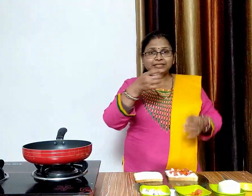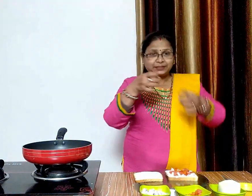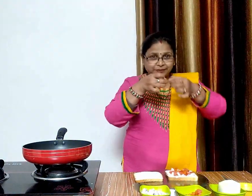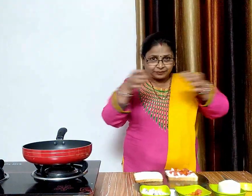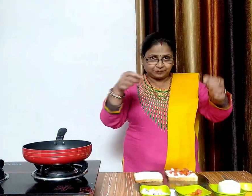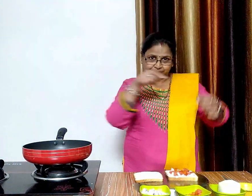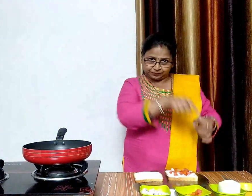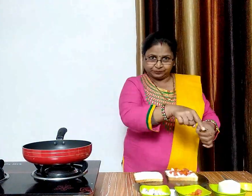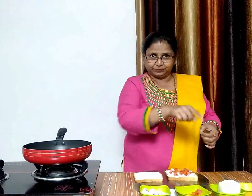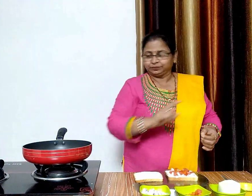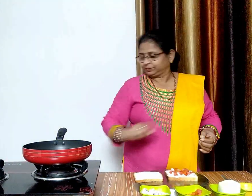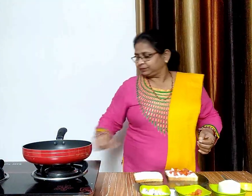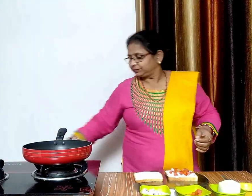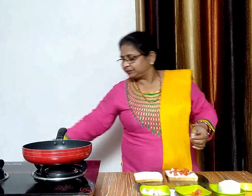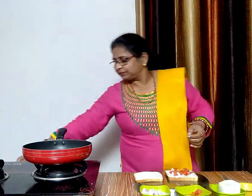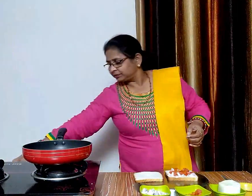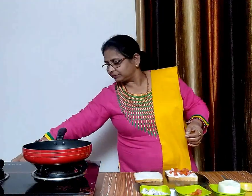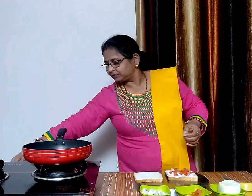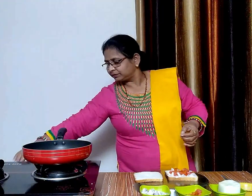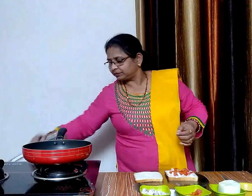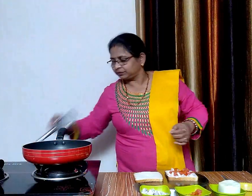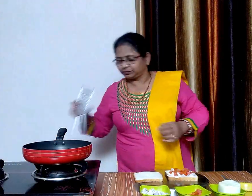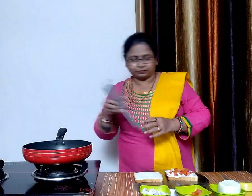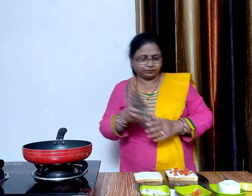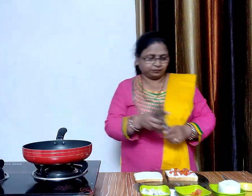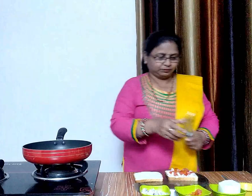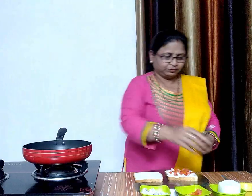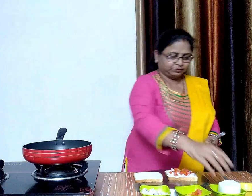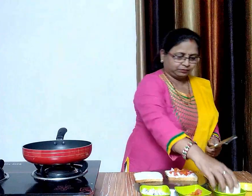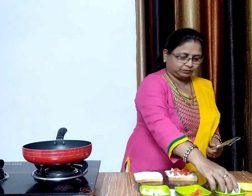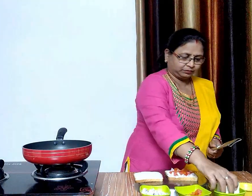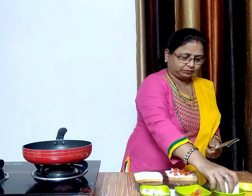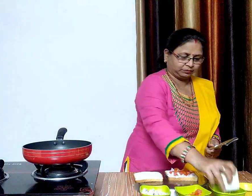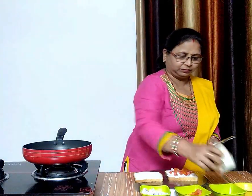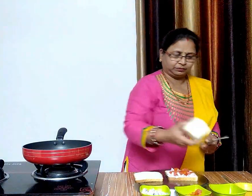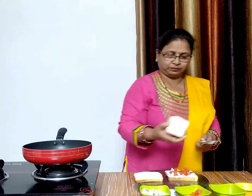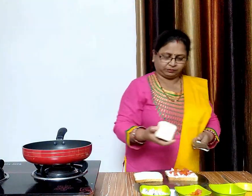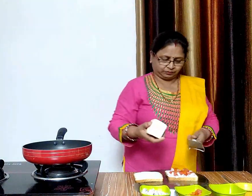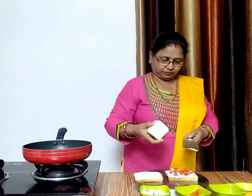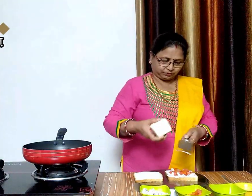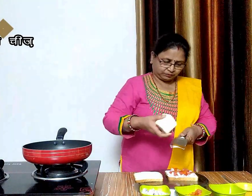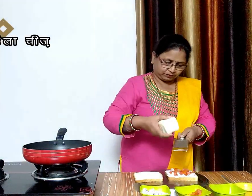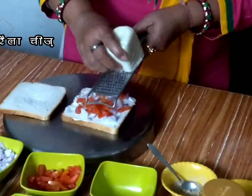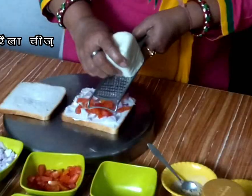अब मोजरेला चीज लेंगे और इसे ब्रैड के उपर इस तरीके से ग्रेट कर लेंगे